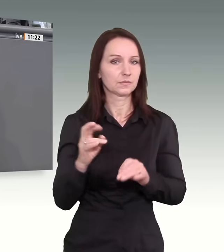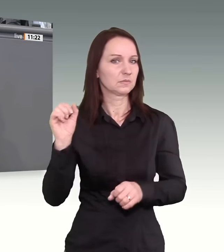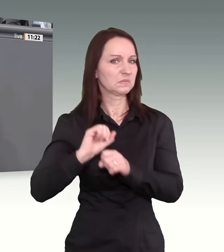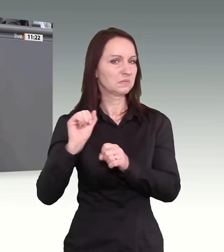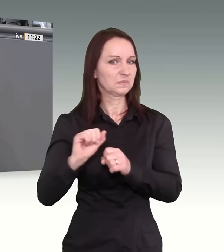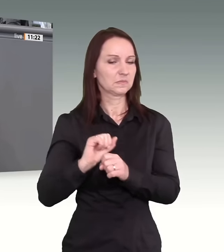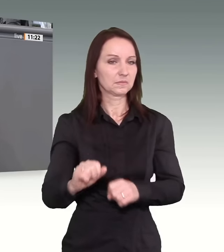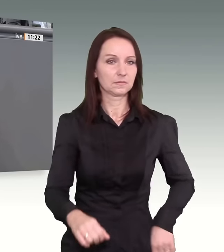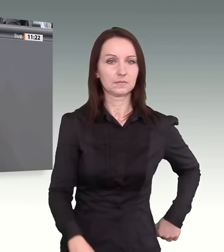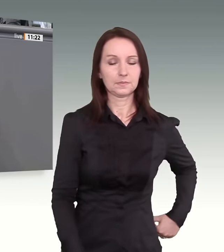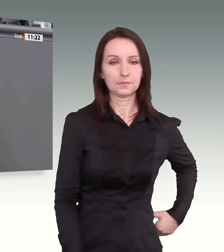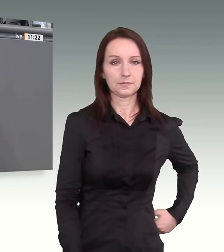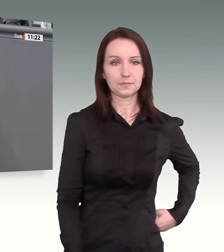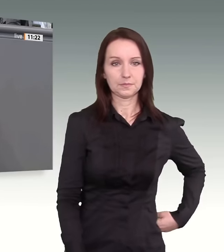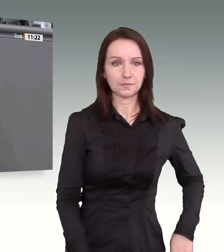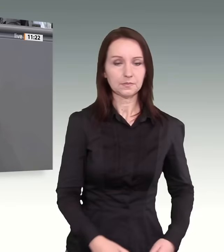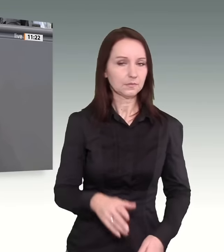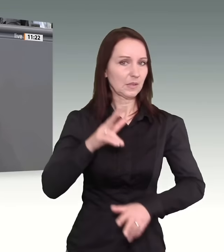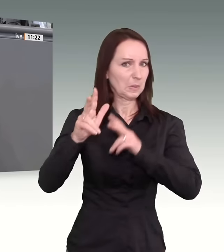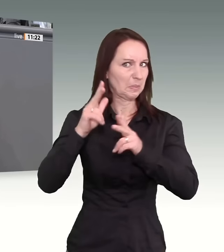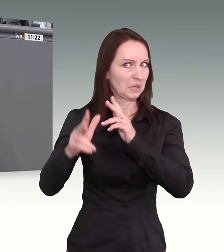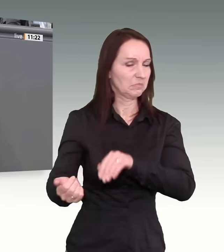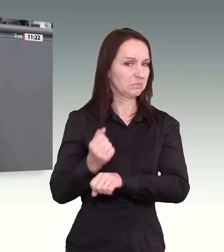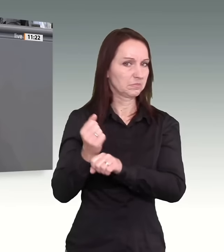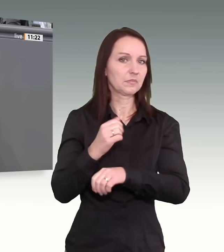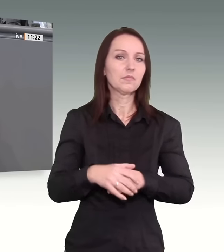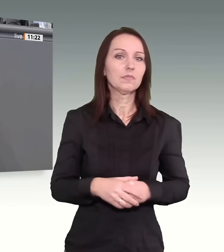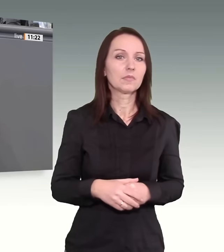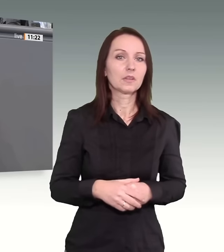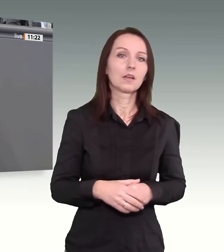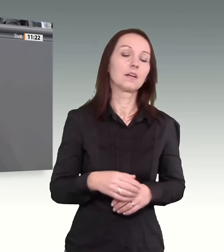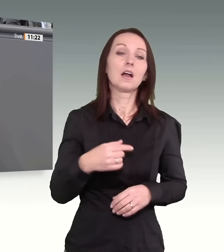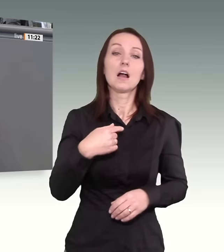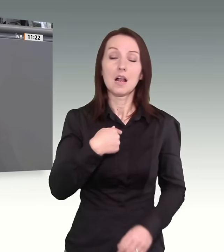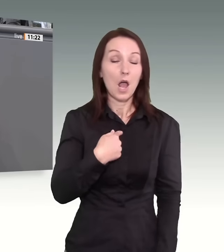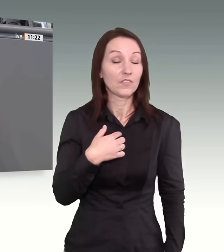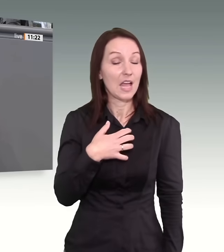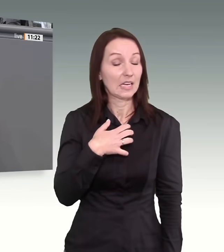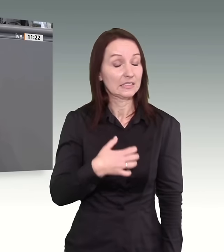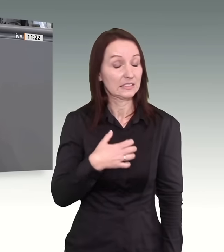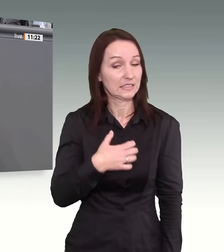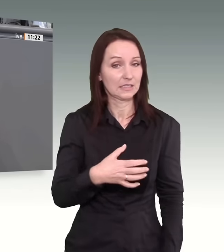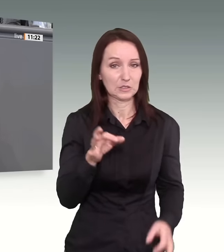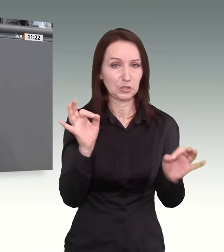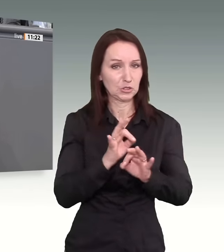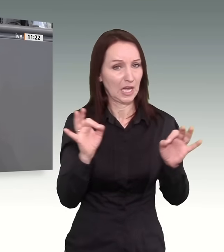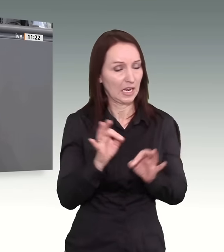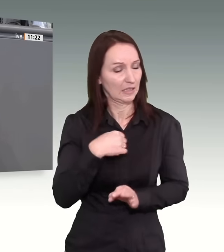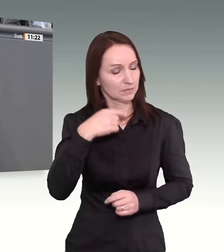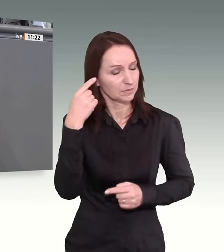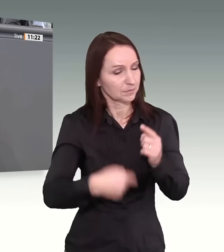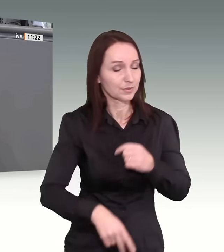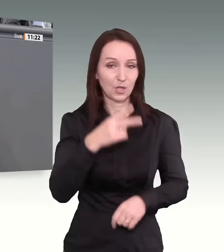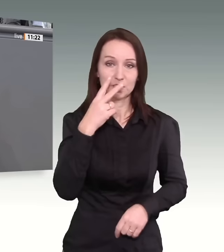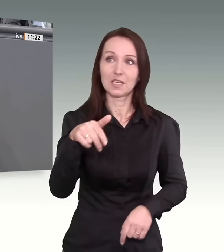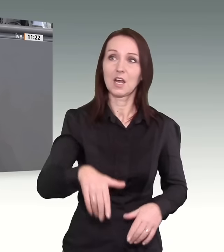entsetzt, darüber zu sehen, was für ein Scheitern wir tagtäglich hier im